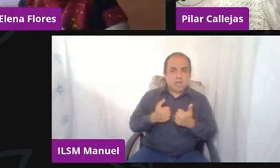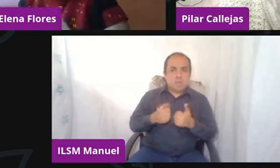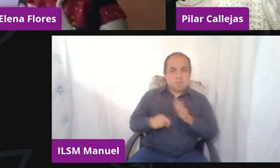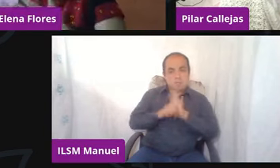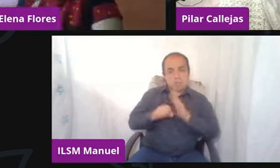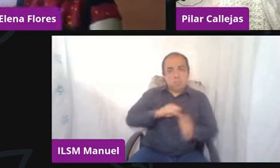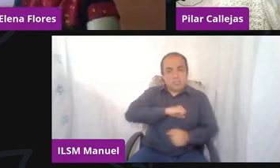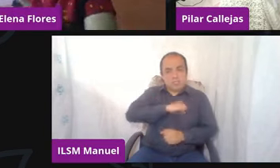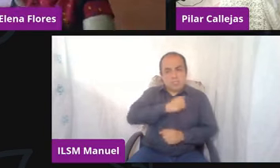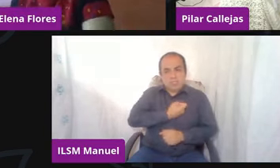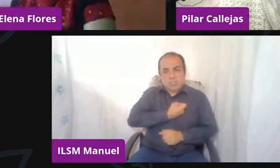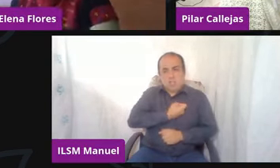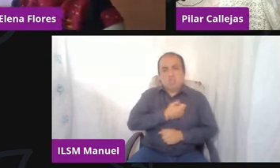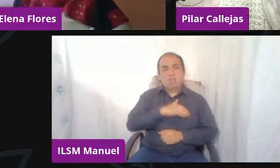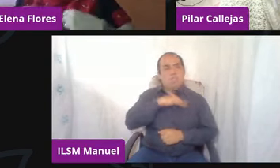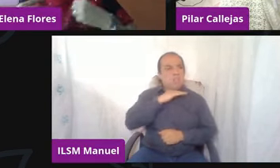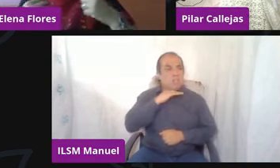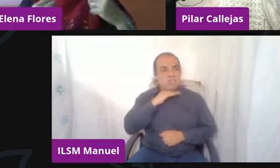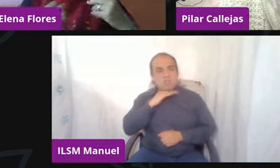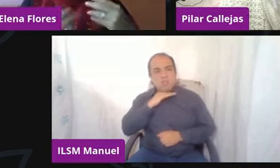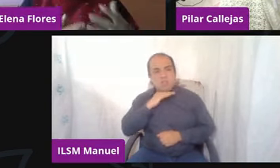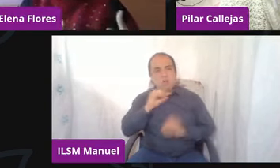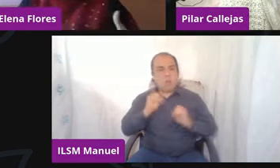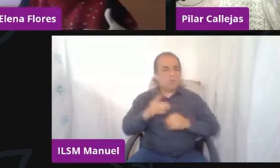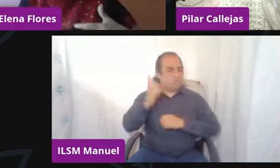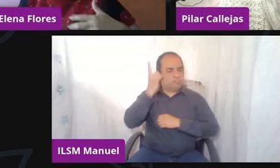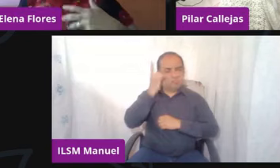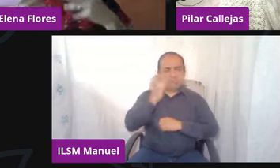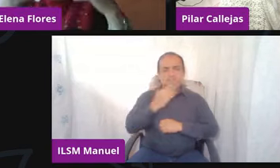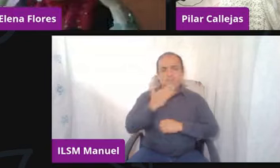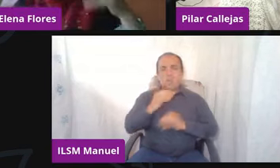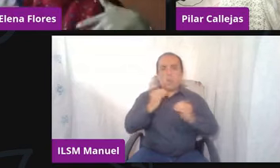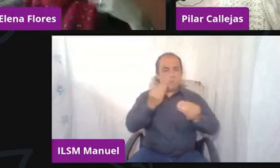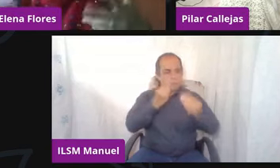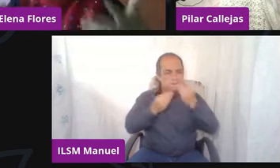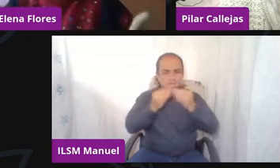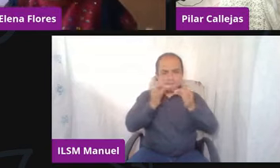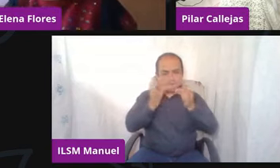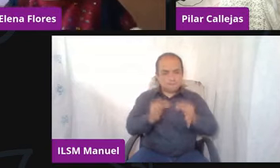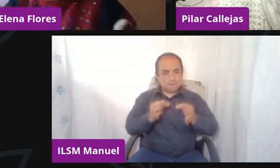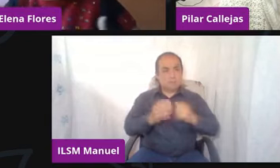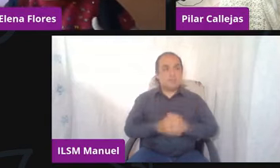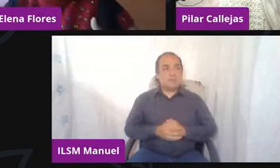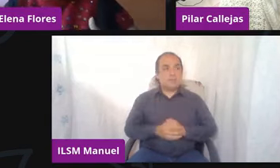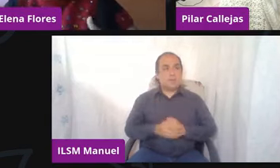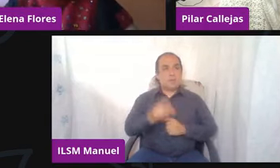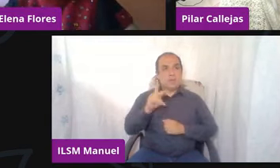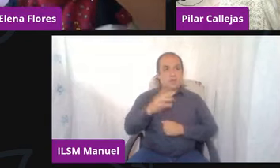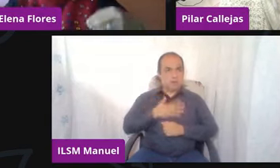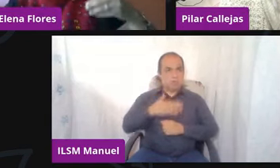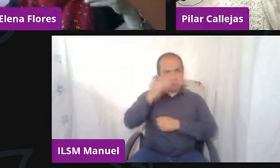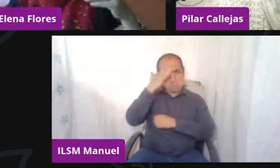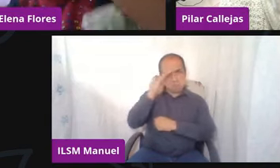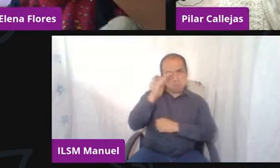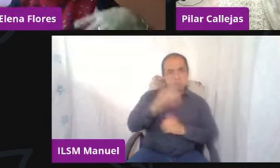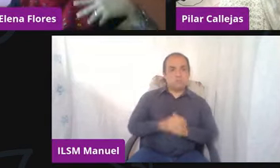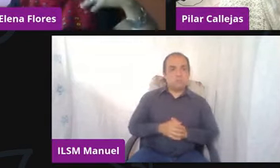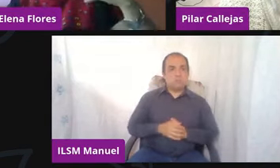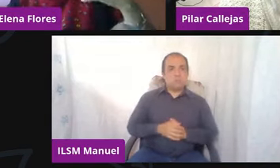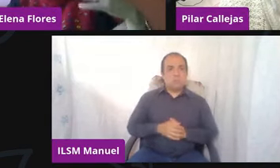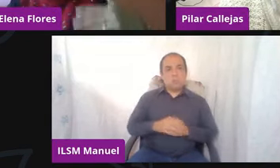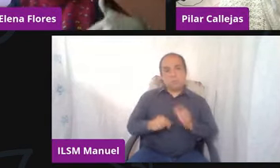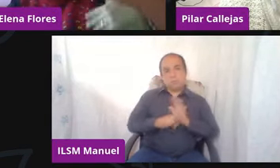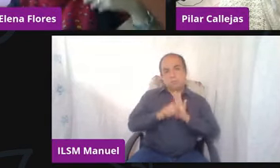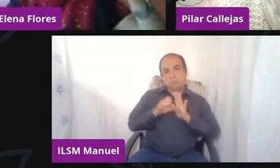ganas de no dormir bien o no comer bien, pero de manera consciente vaya, ¿no? Cuando vemos que